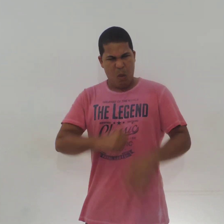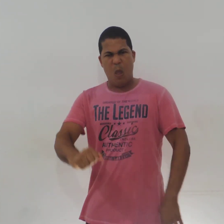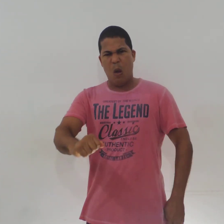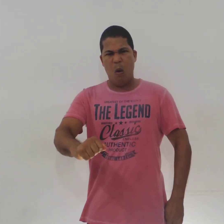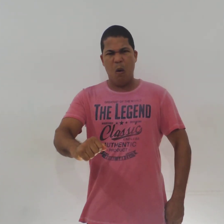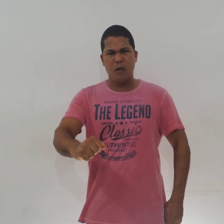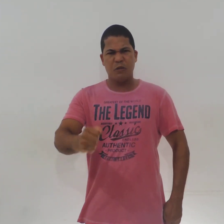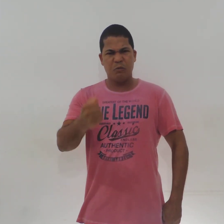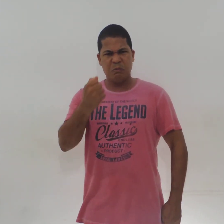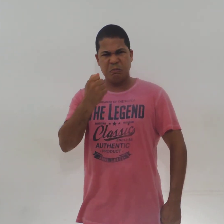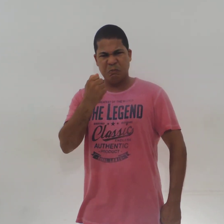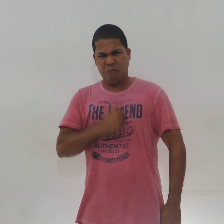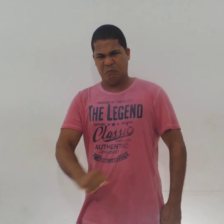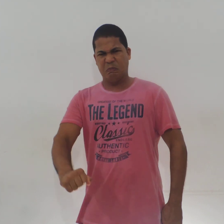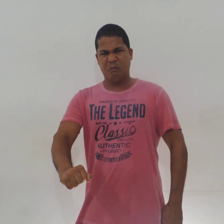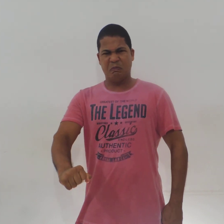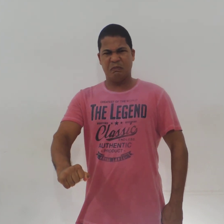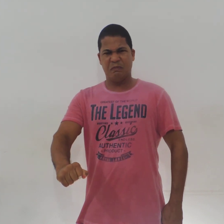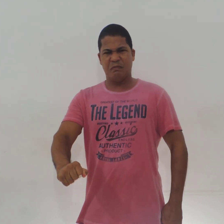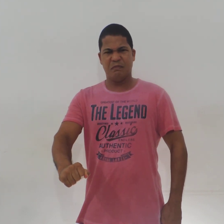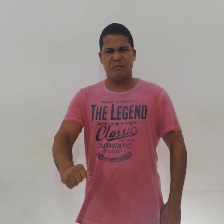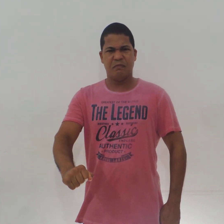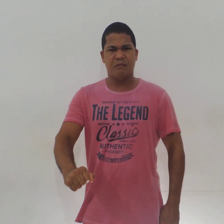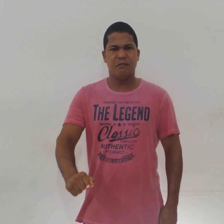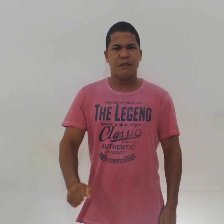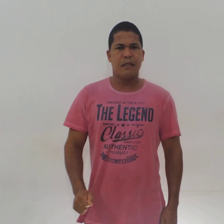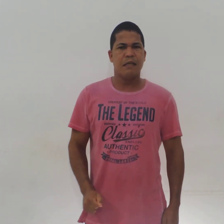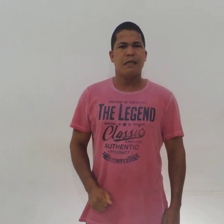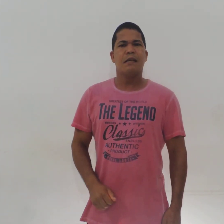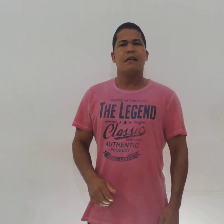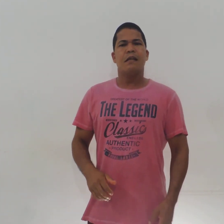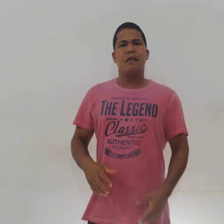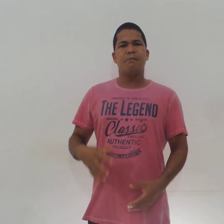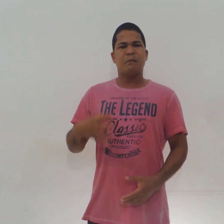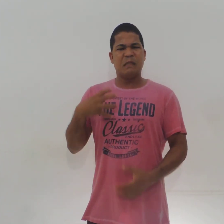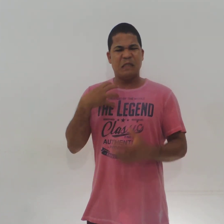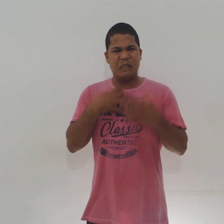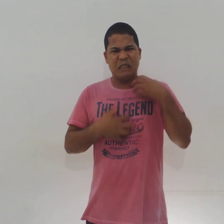Ódio. Ódio. E chateado.